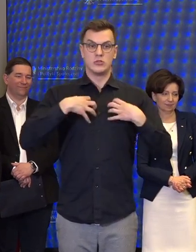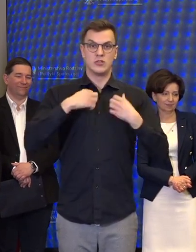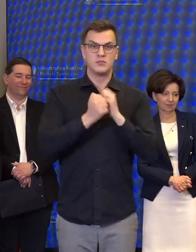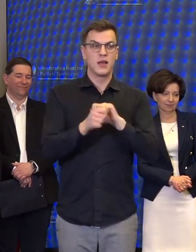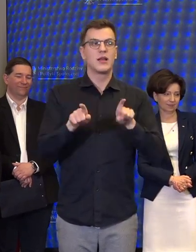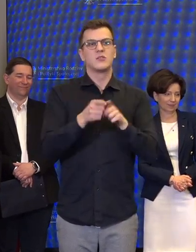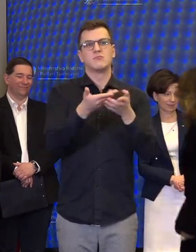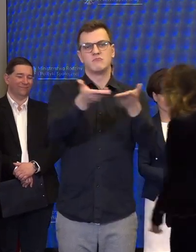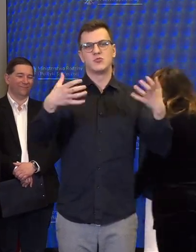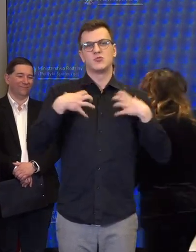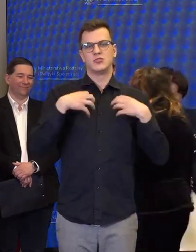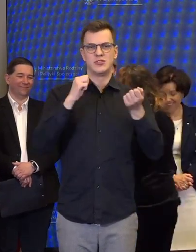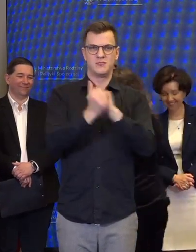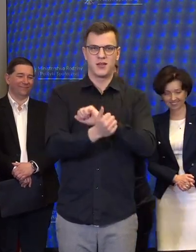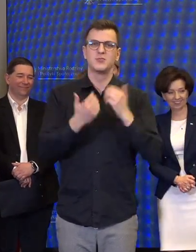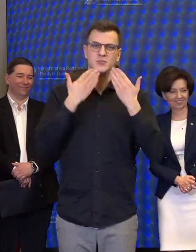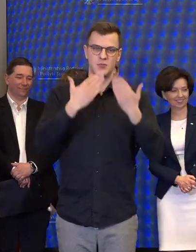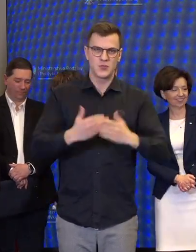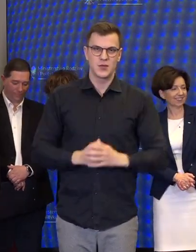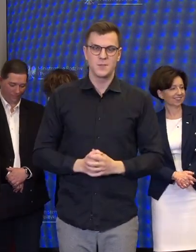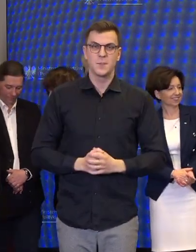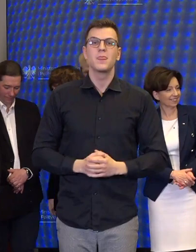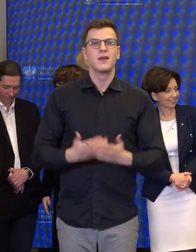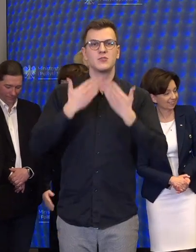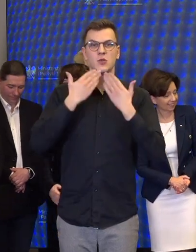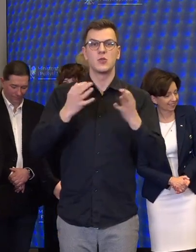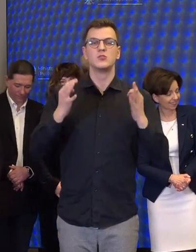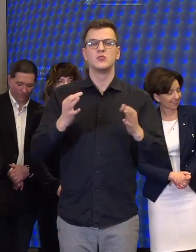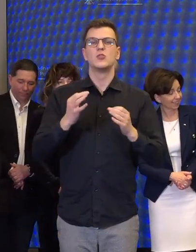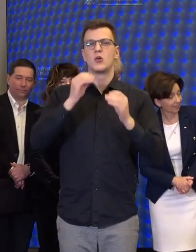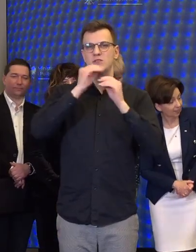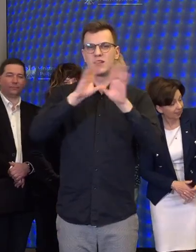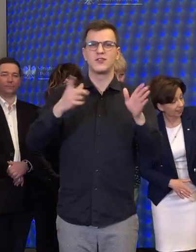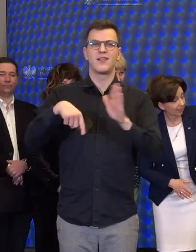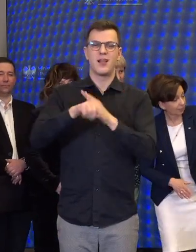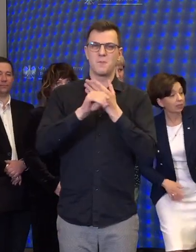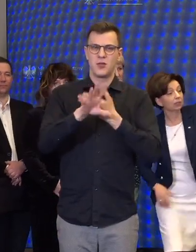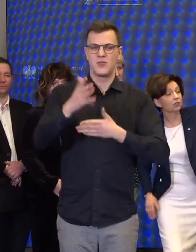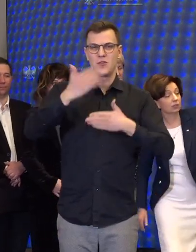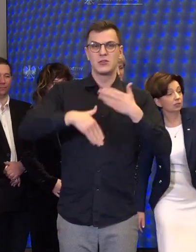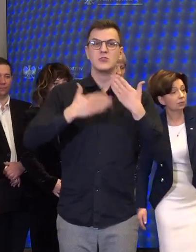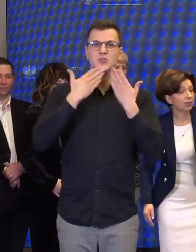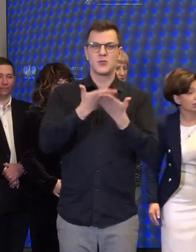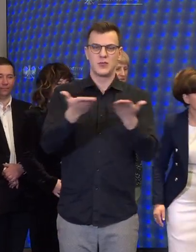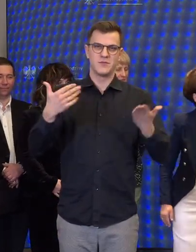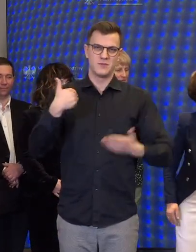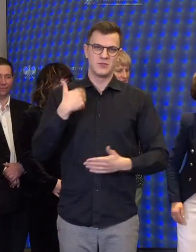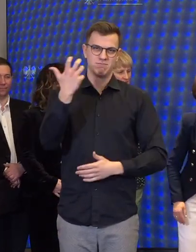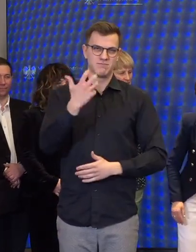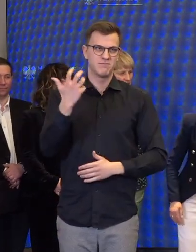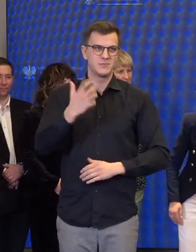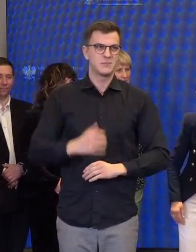Dziękuję. Dziękuję. Dziękuję bardzo. Na tym kończymy dzisiejsze oświadczenie dla mediów. Dziękuję państwu za udział.